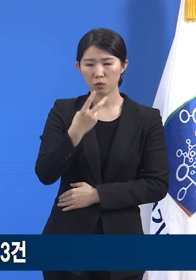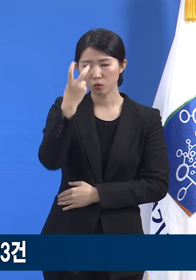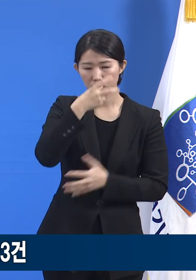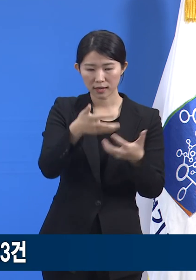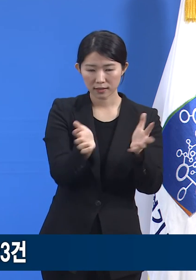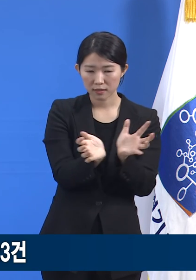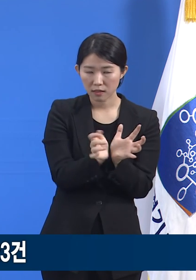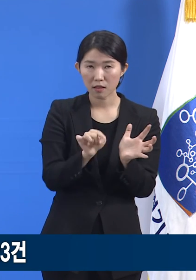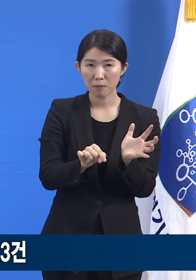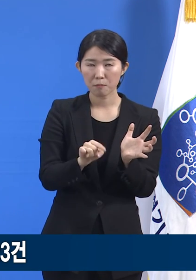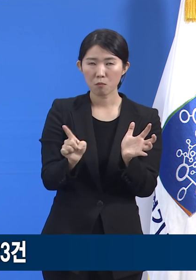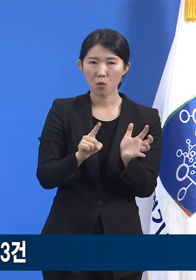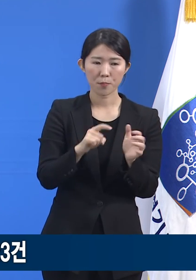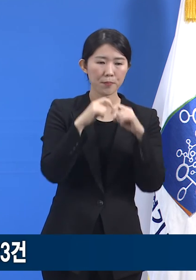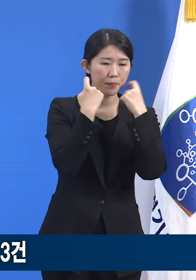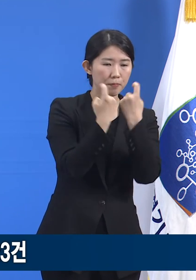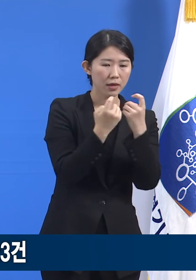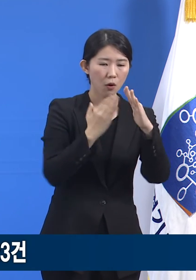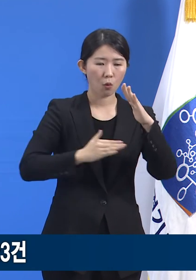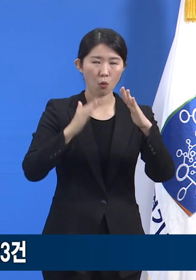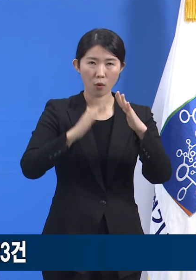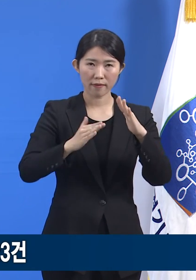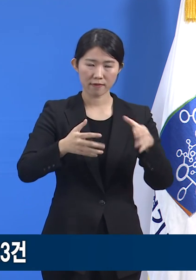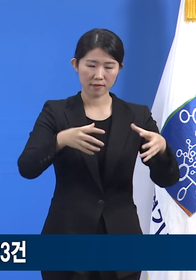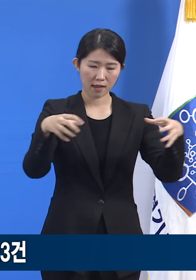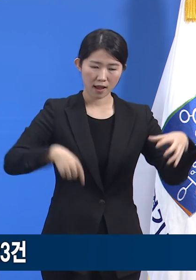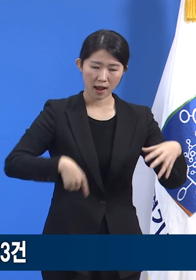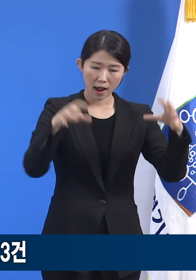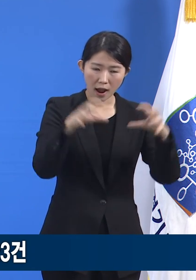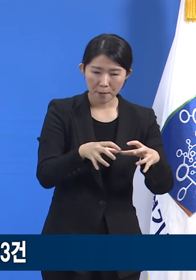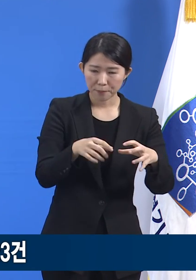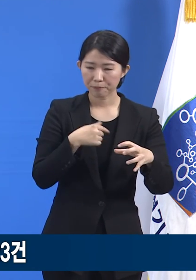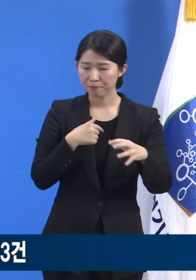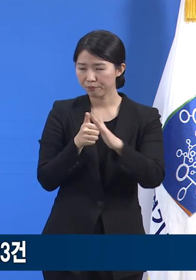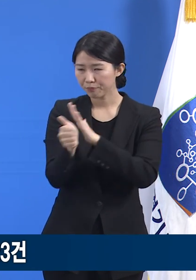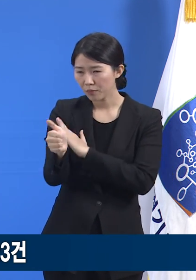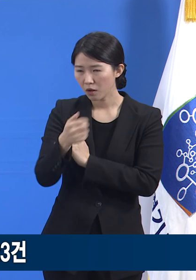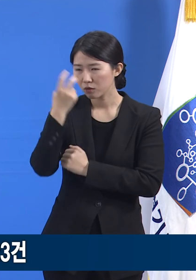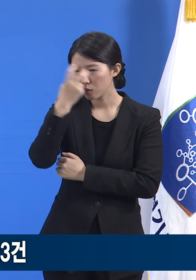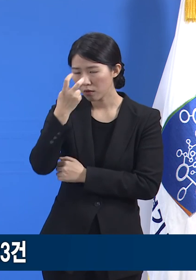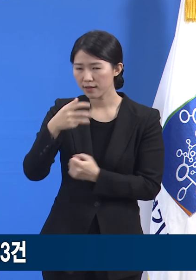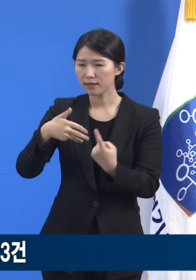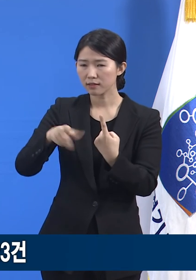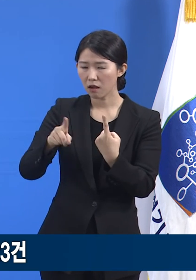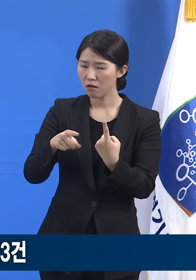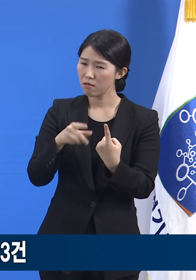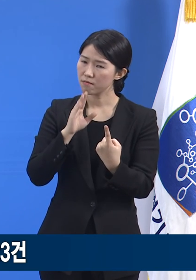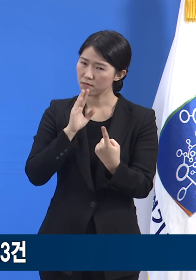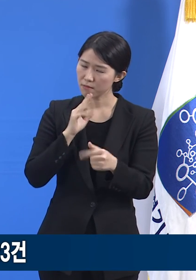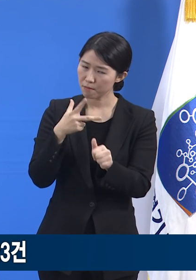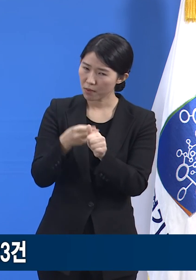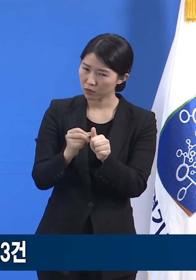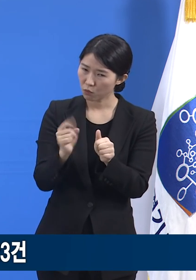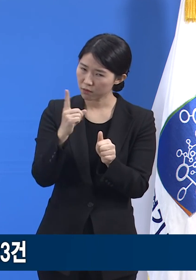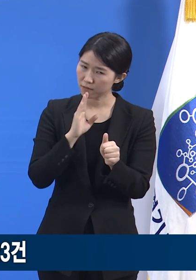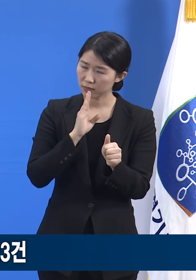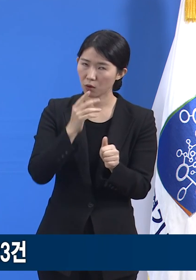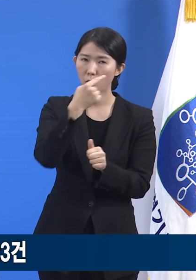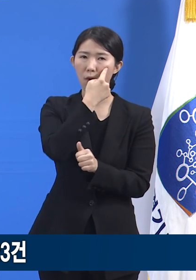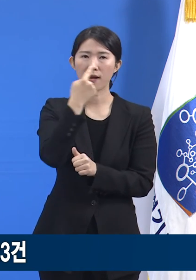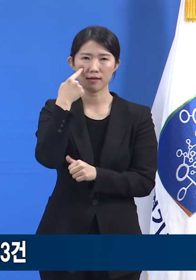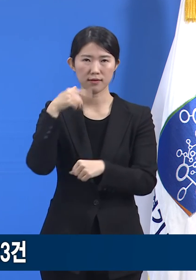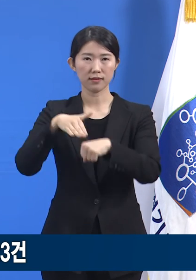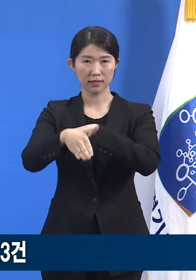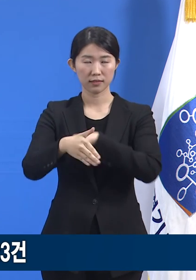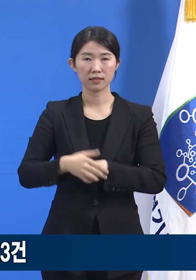결합한 도민관합동 신속대응팀이 1차로 인과성 평가를 하는 구조입니다. 그리고 그 결과를 토대로